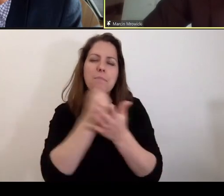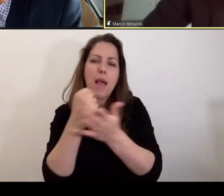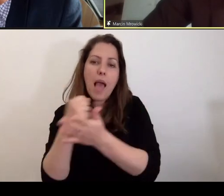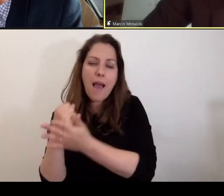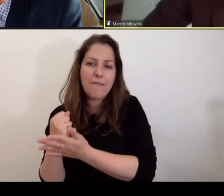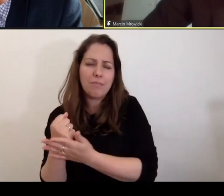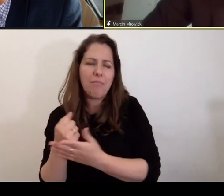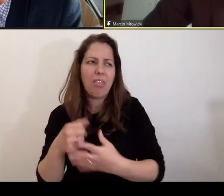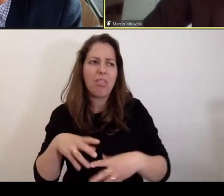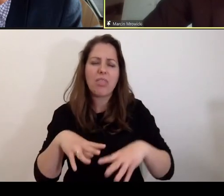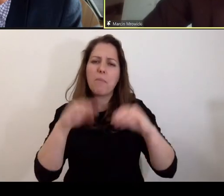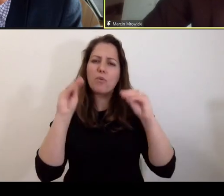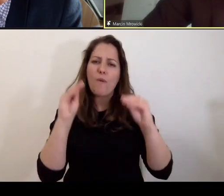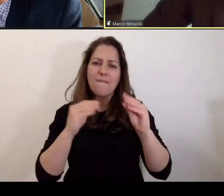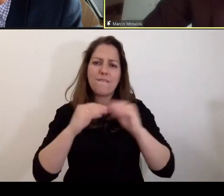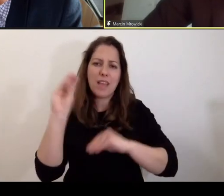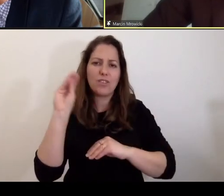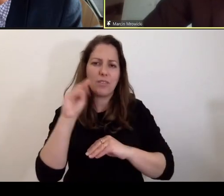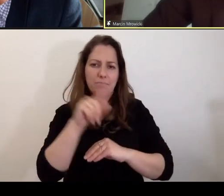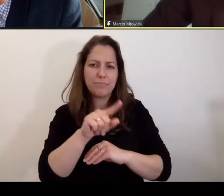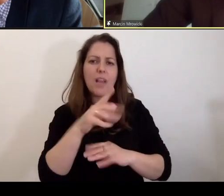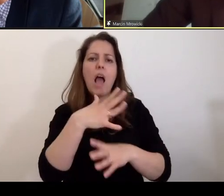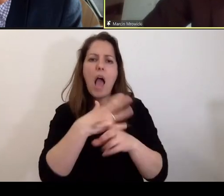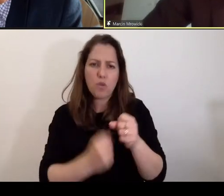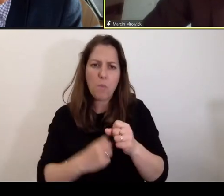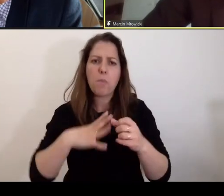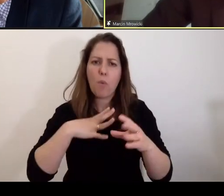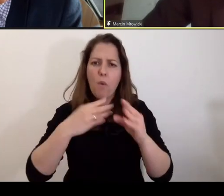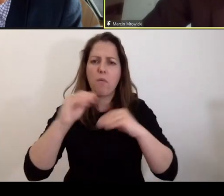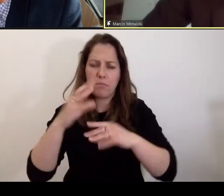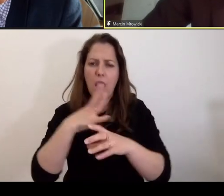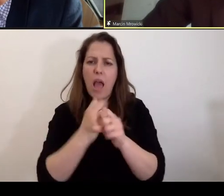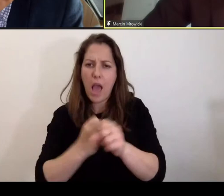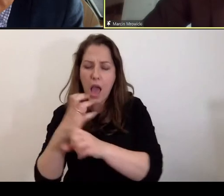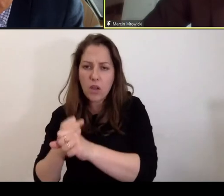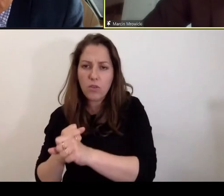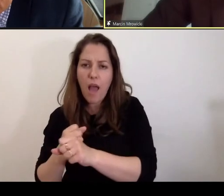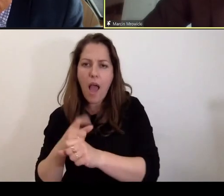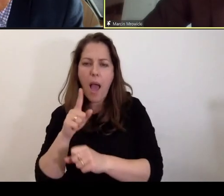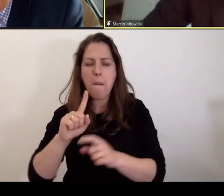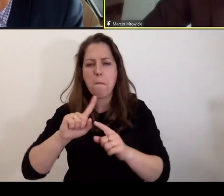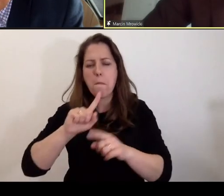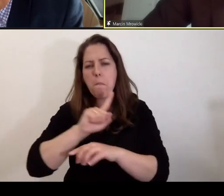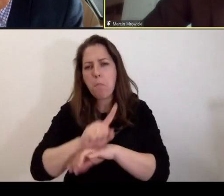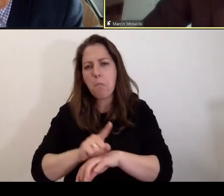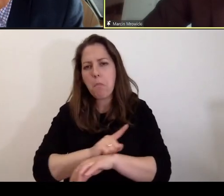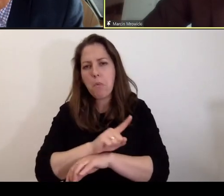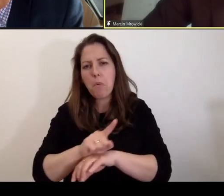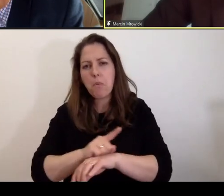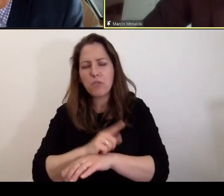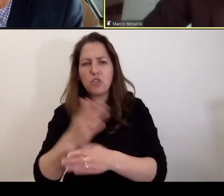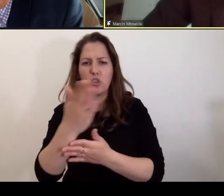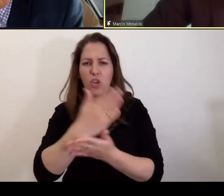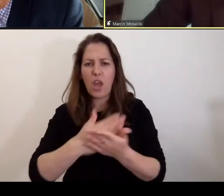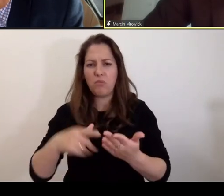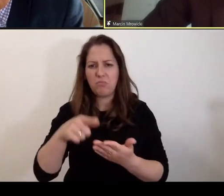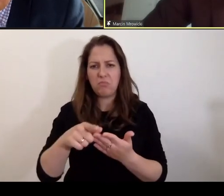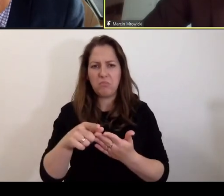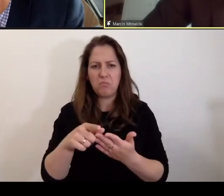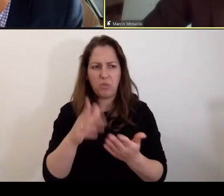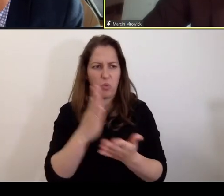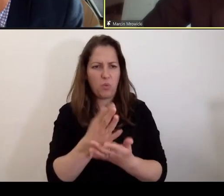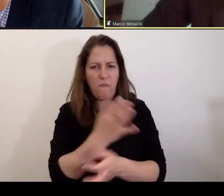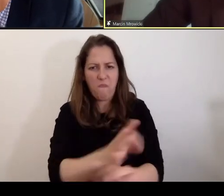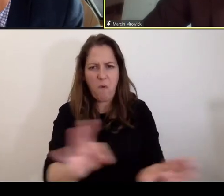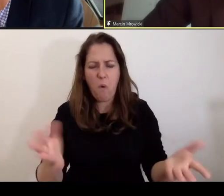jakkolwiek na początku większość z nich jest rzeczywiście aresztowana, tak po jakimś czasie część z nich zostaje zwolniona